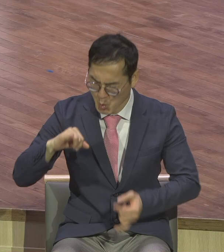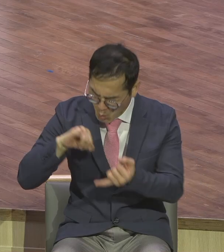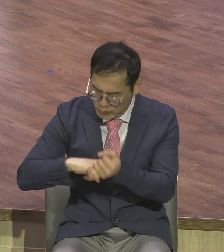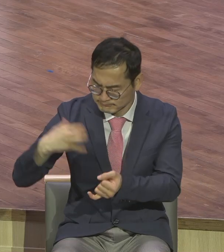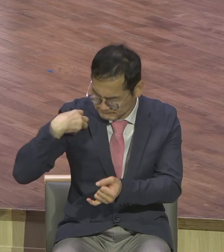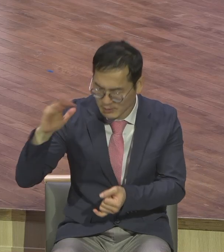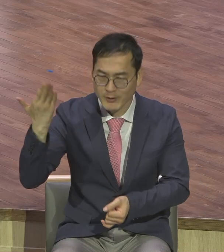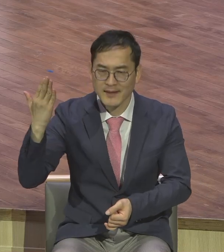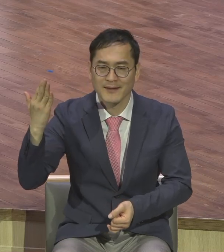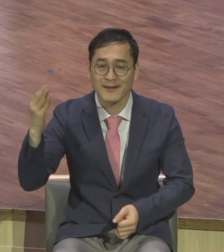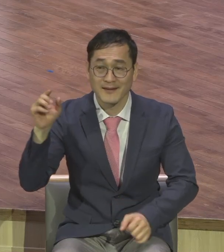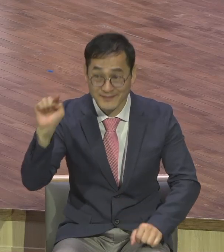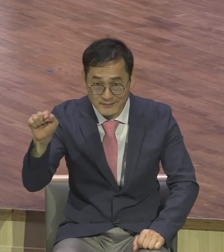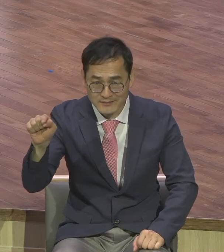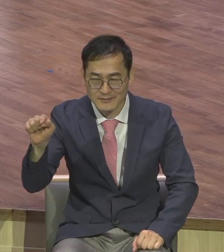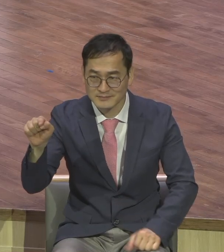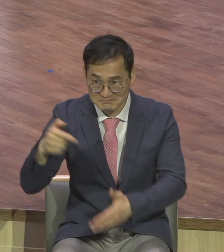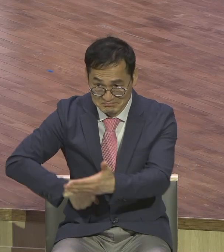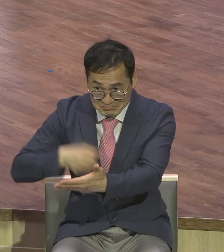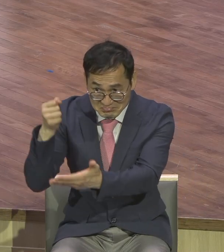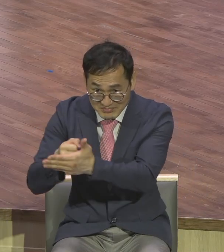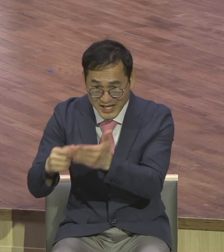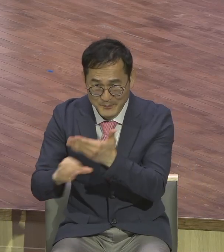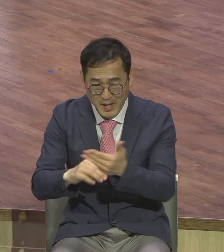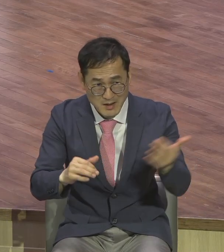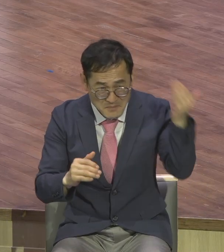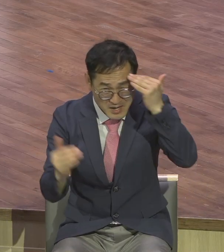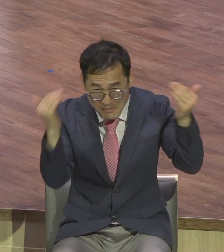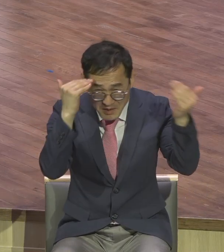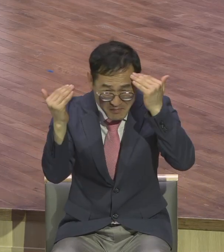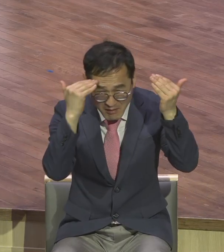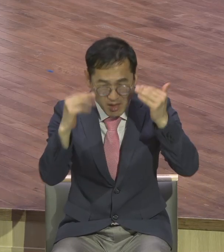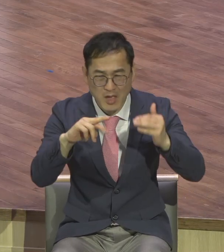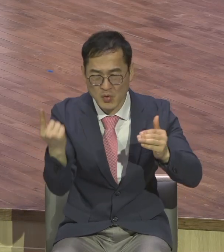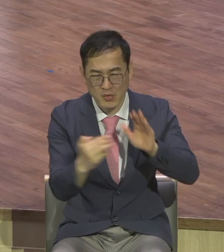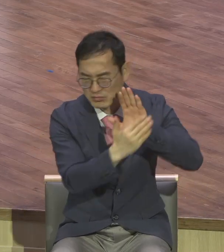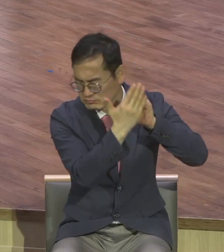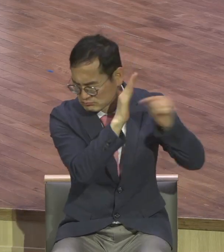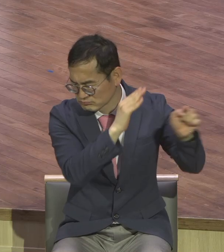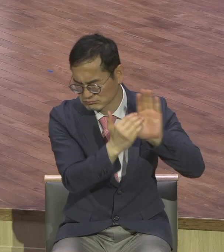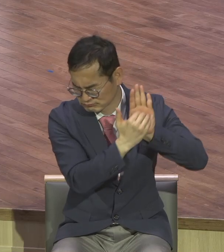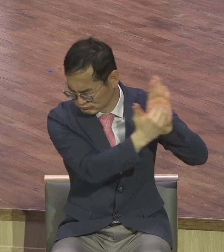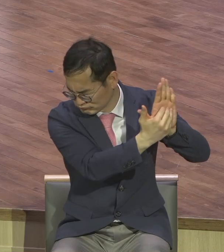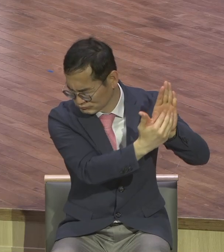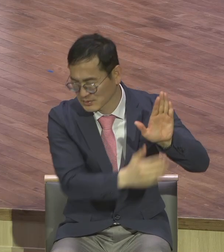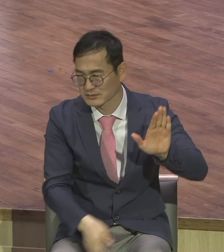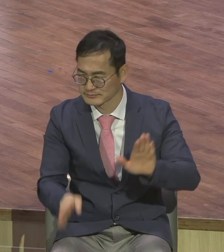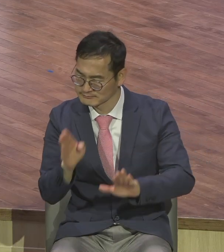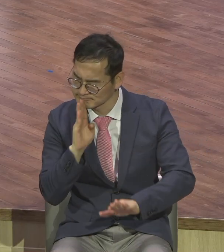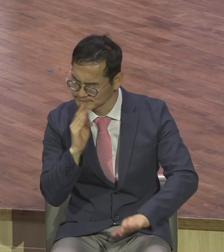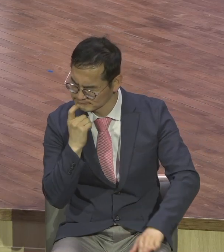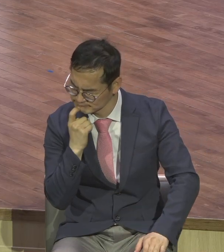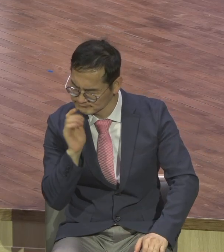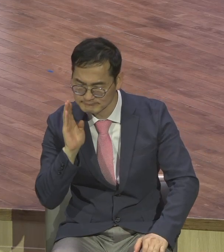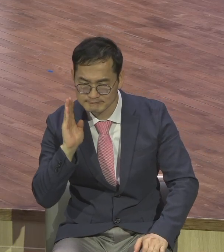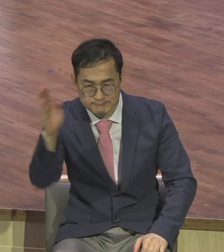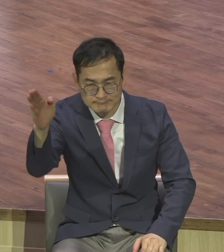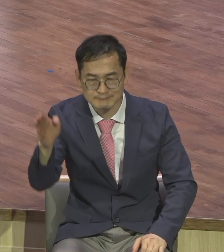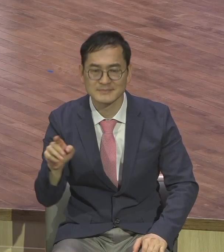영적 모든 성도들은 나는 영적 대장부라는 의식을 가시기 바랍니다. 영적 대장부다. 대장부는 시시하게 안